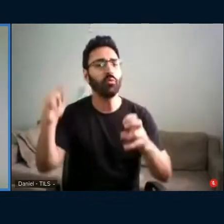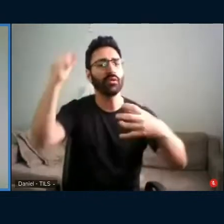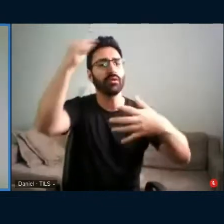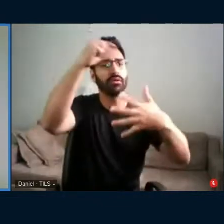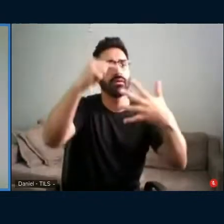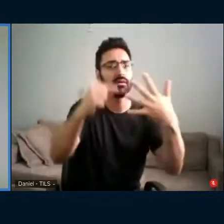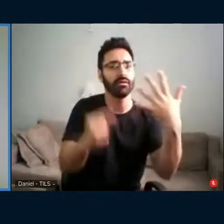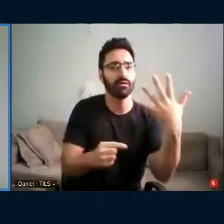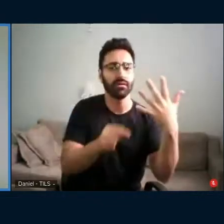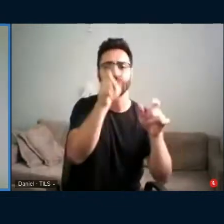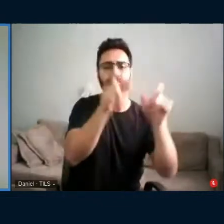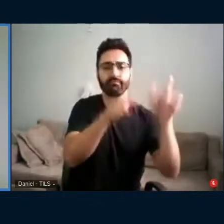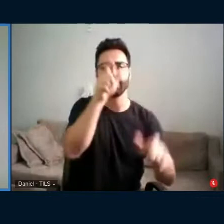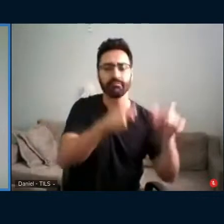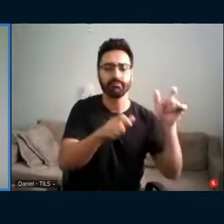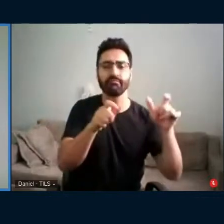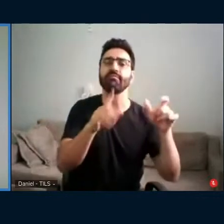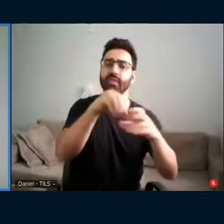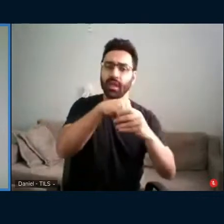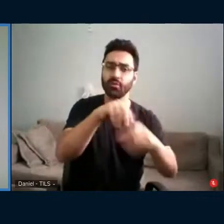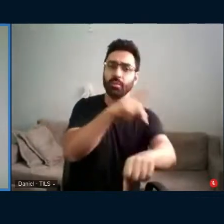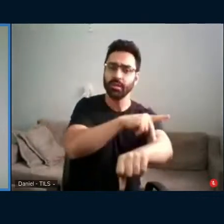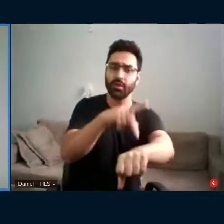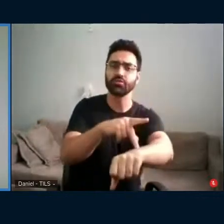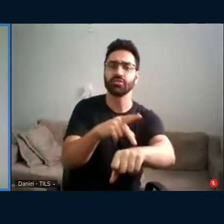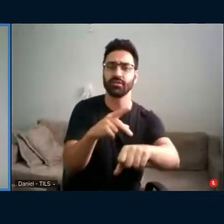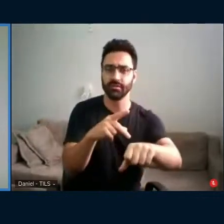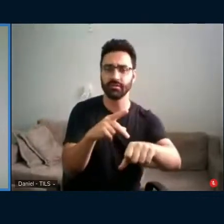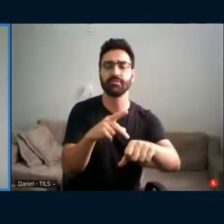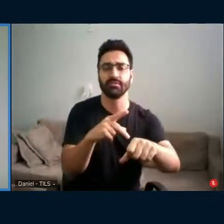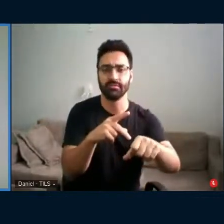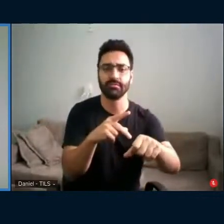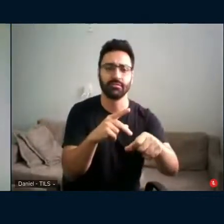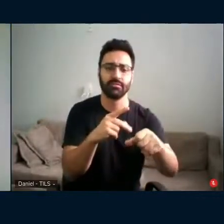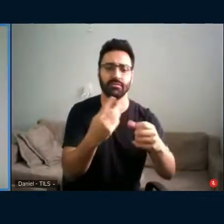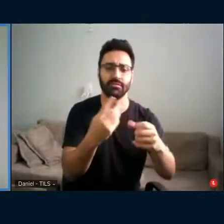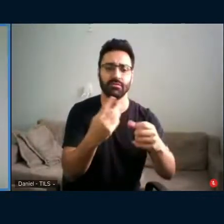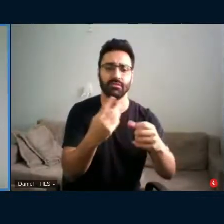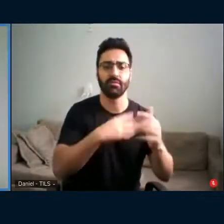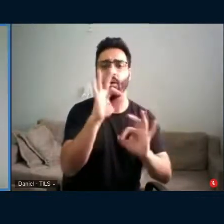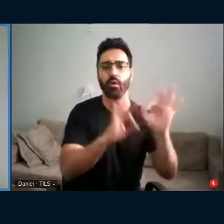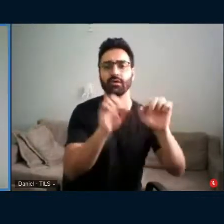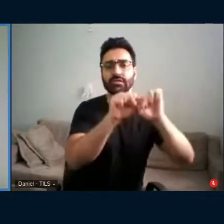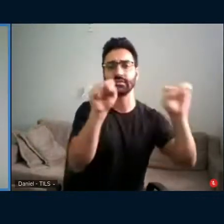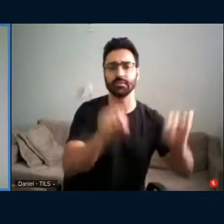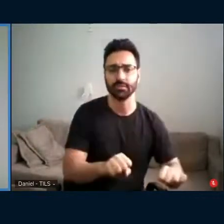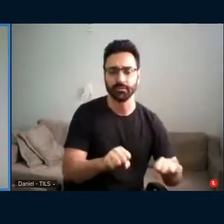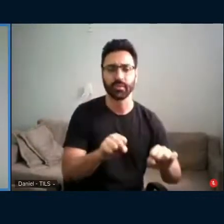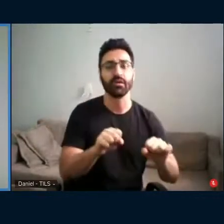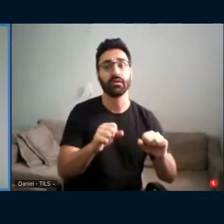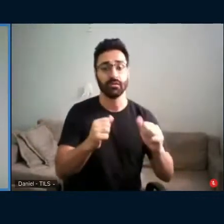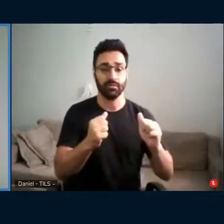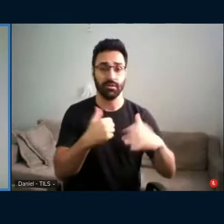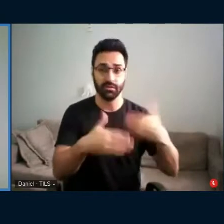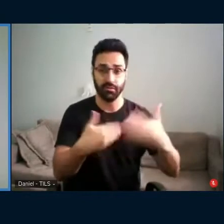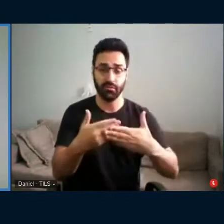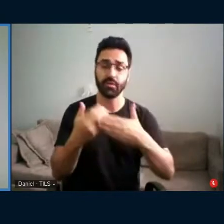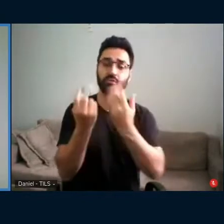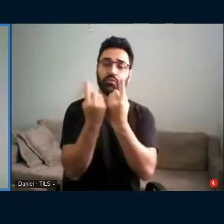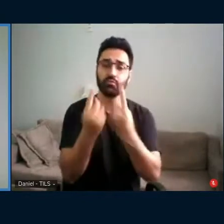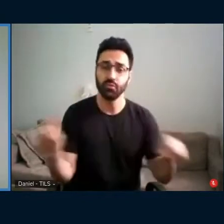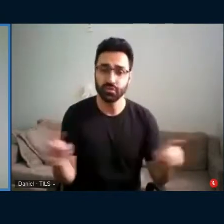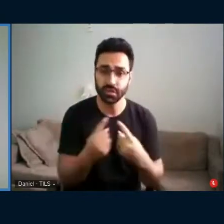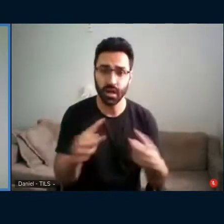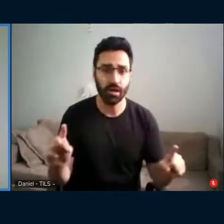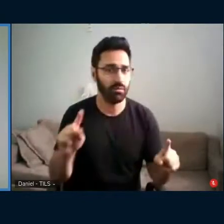intencionalidade pedagógica de modo sistematizado. O desenvolvimento musical é único para